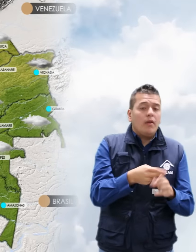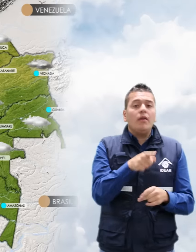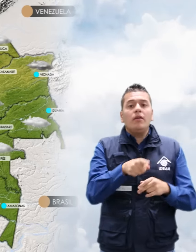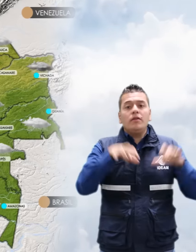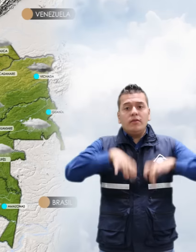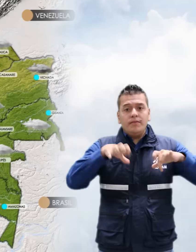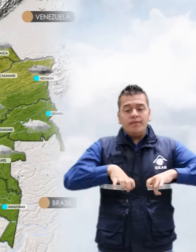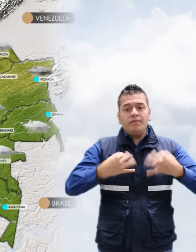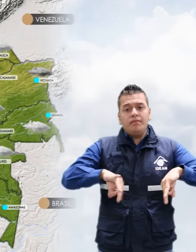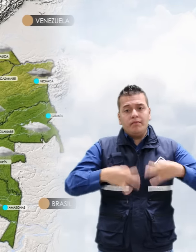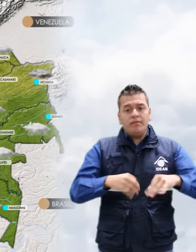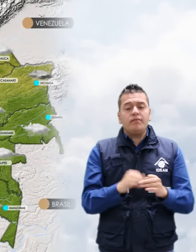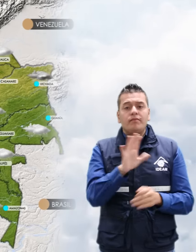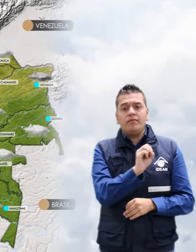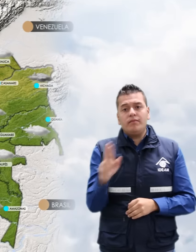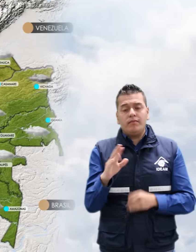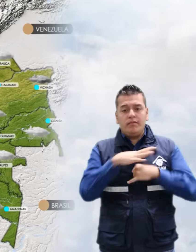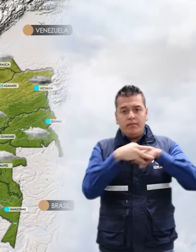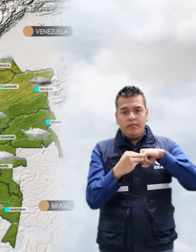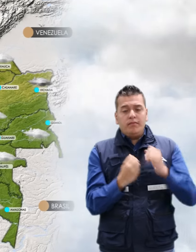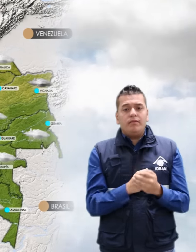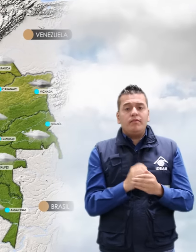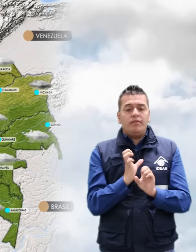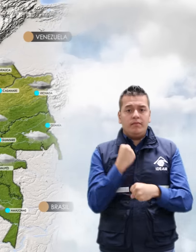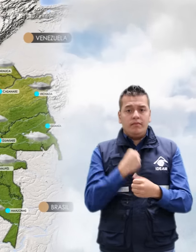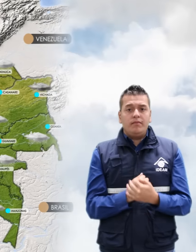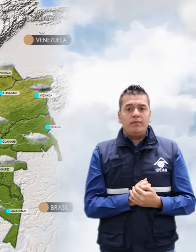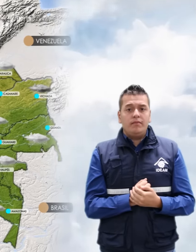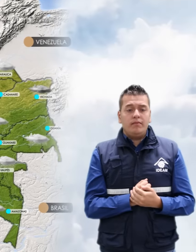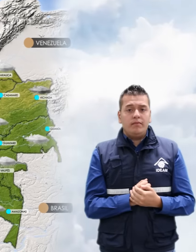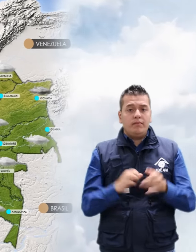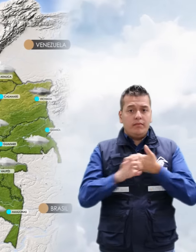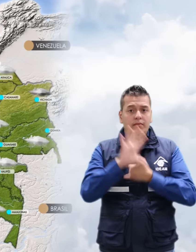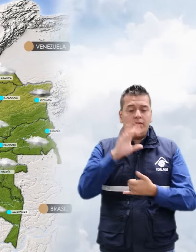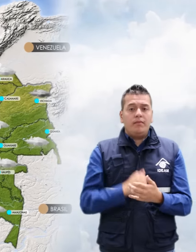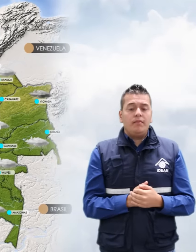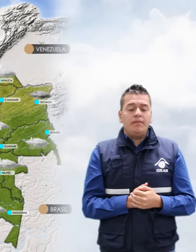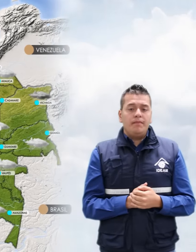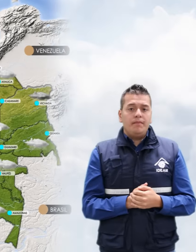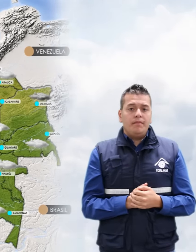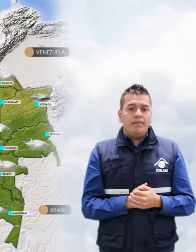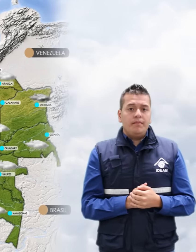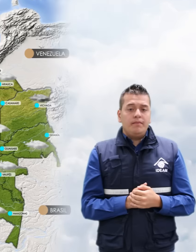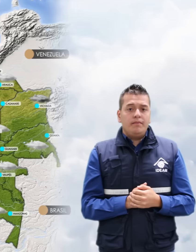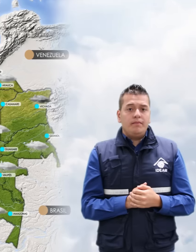ligeras al oriente de Guainía, Baupés, Guaviare y el flanco